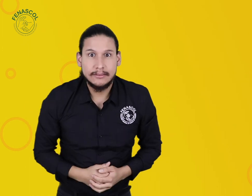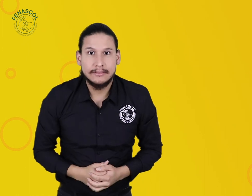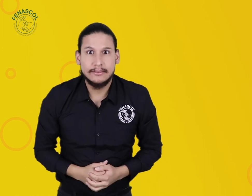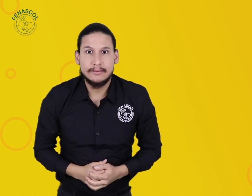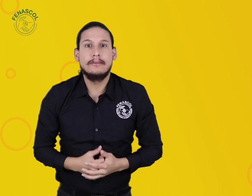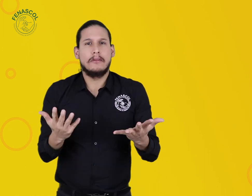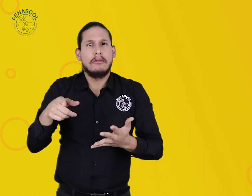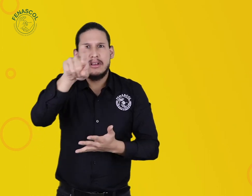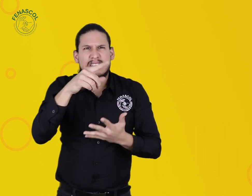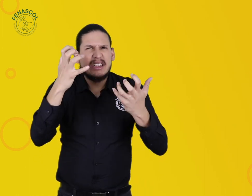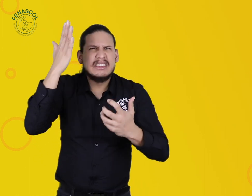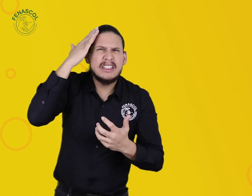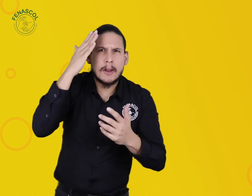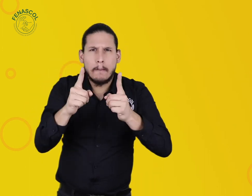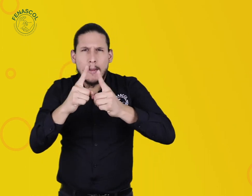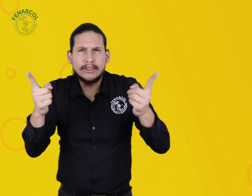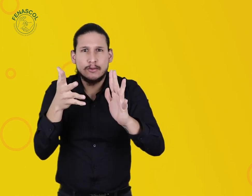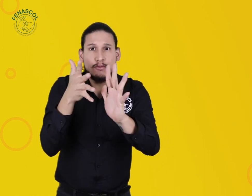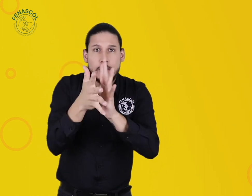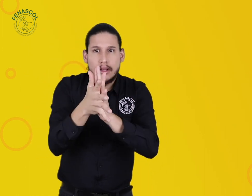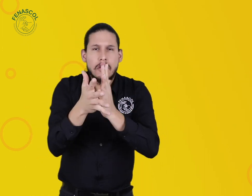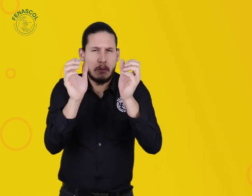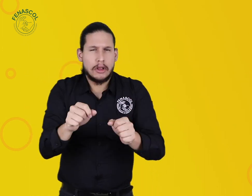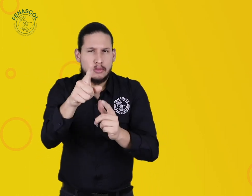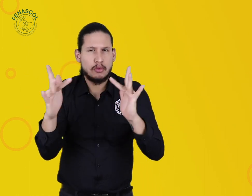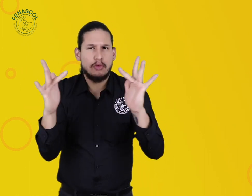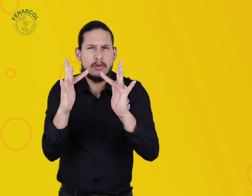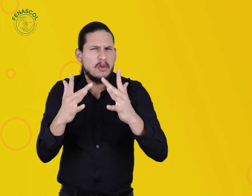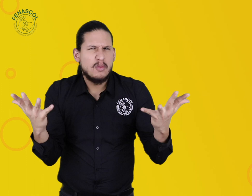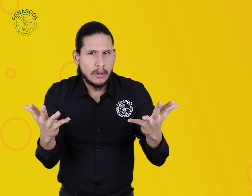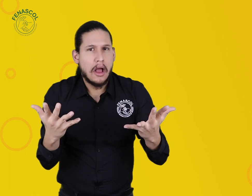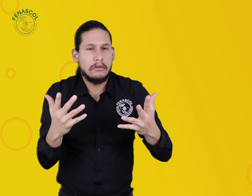Si quieren más información, pueden contactarse por correo electrónico o WhatsApp.